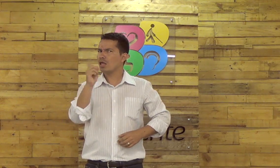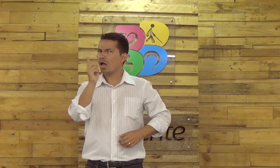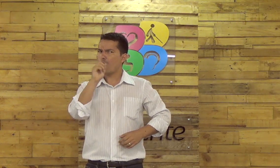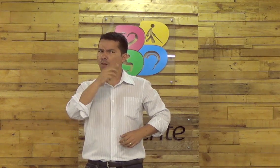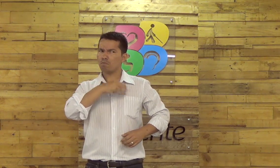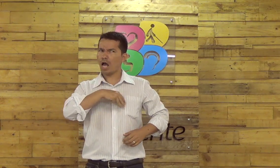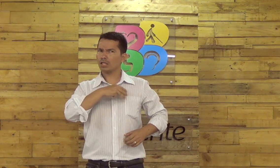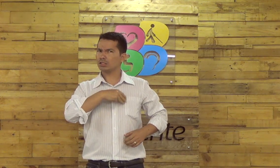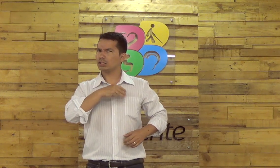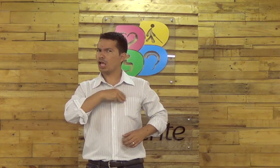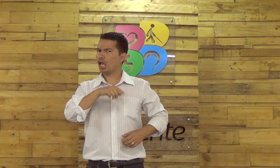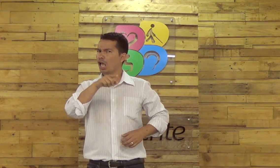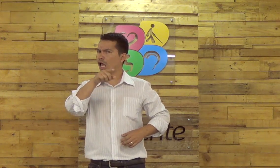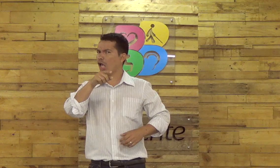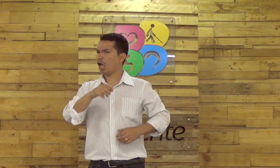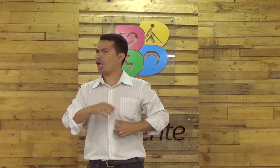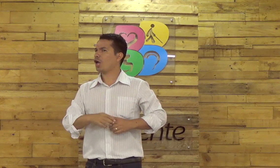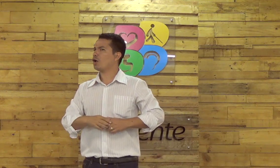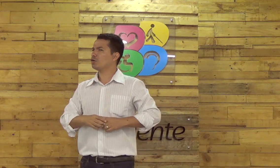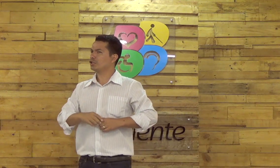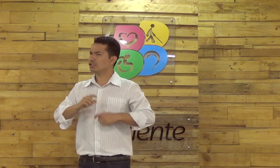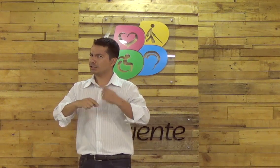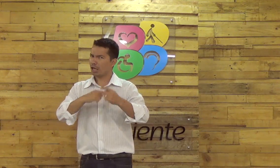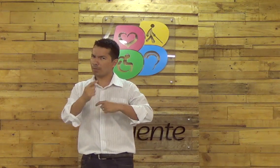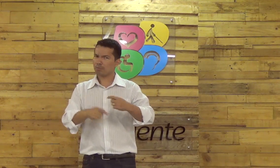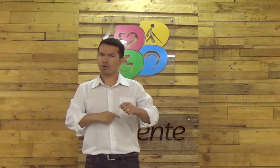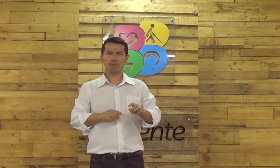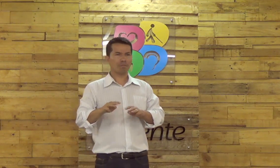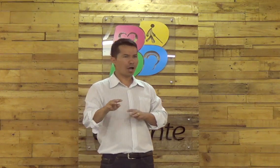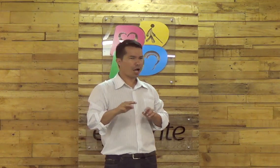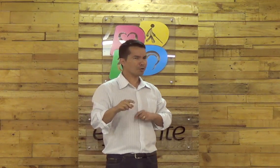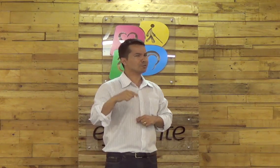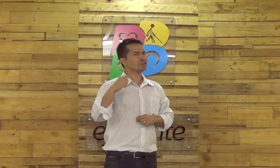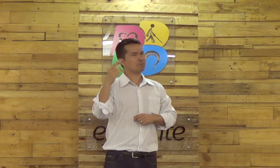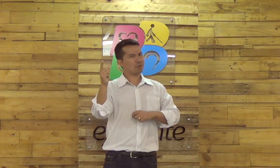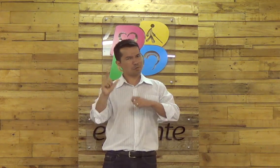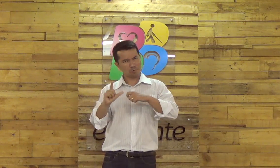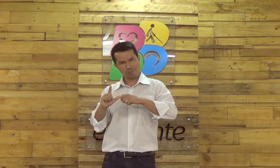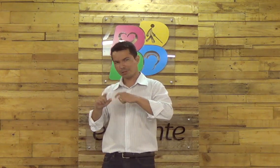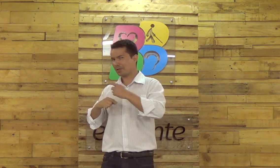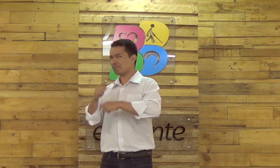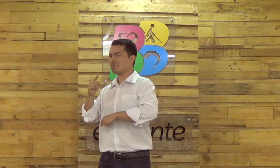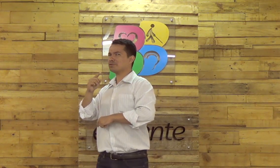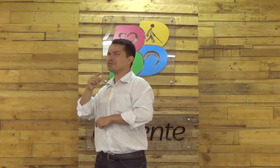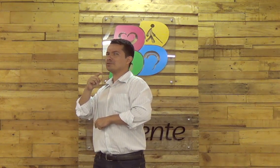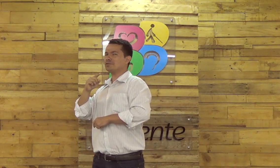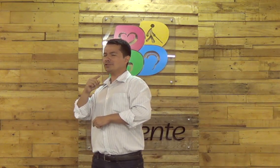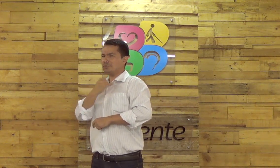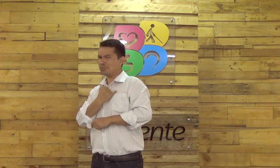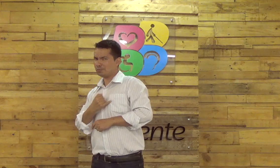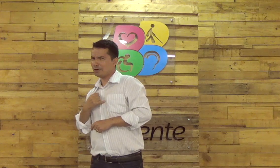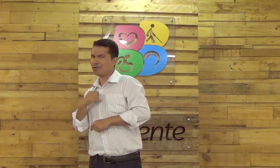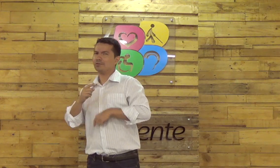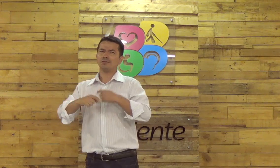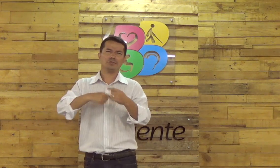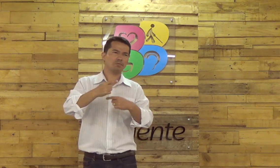pensam, não, mas não, pastor, está lá Mateus, eu tenho certeza, já vi na Bíblia. Depois é Marcos e Lucas e João,